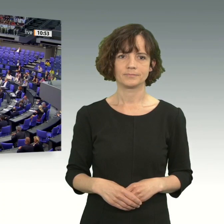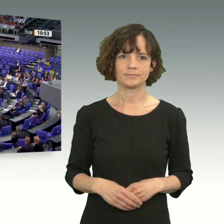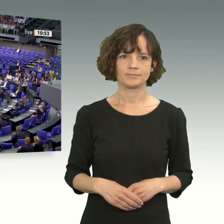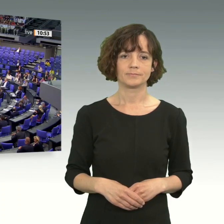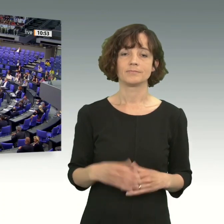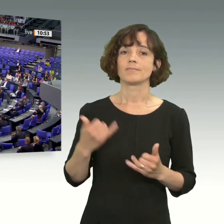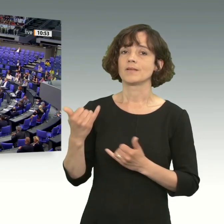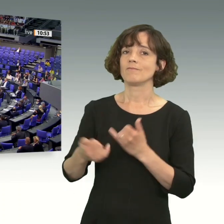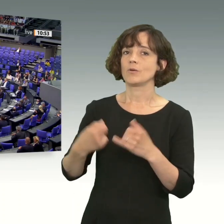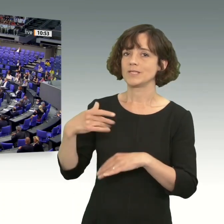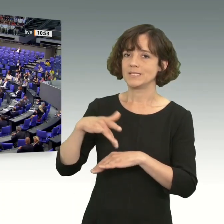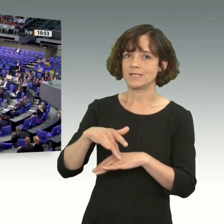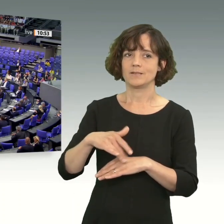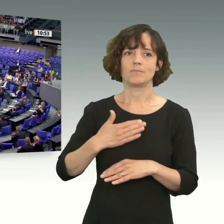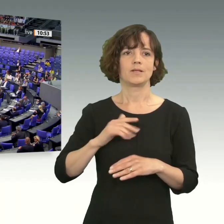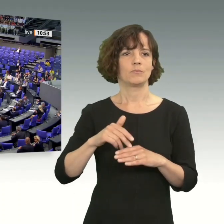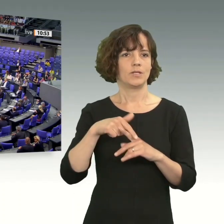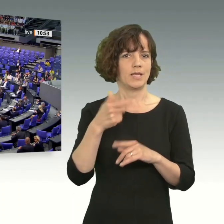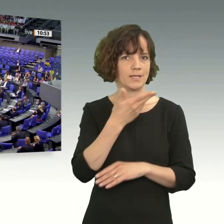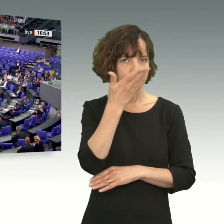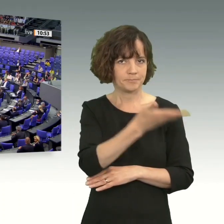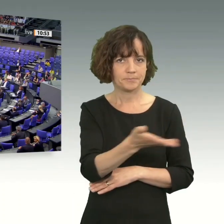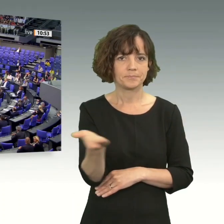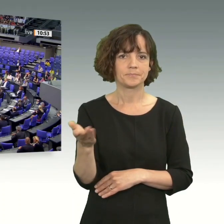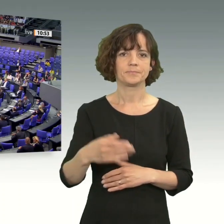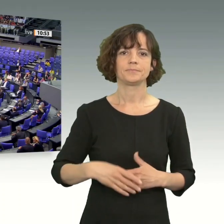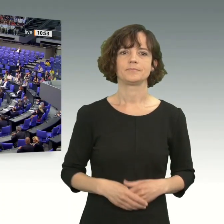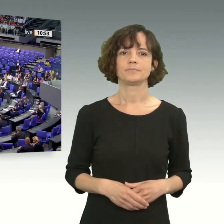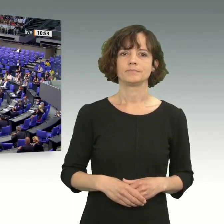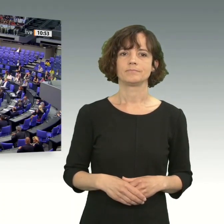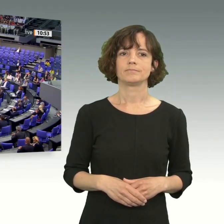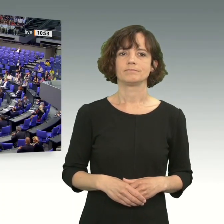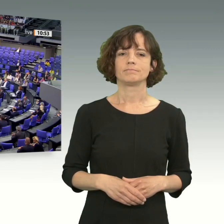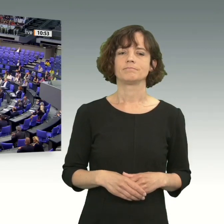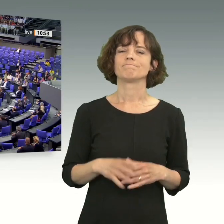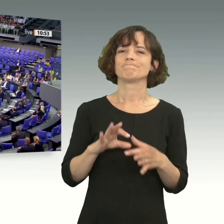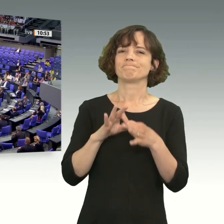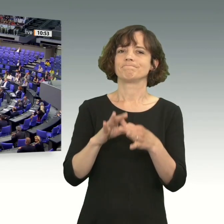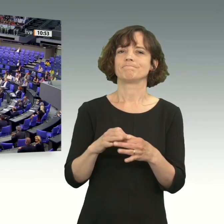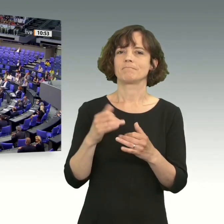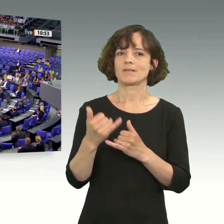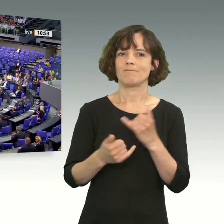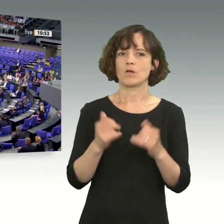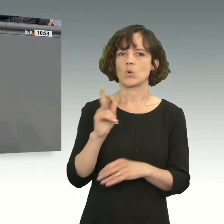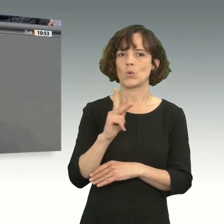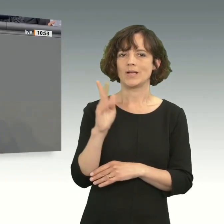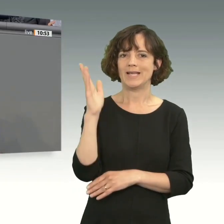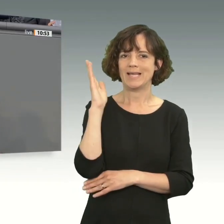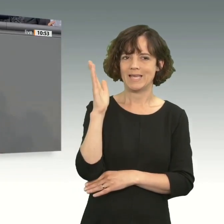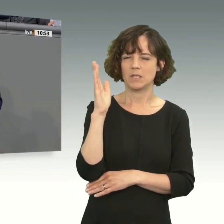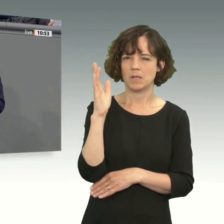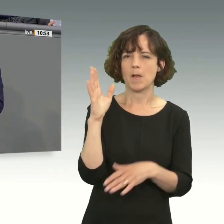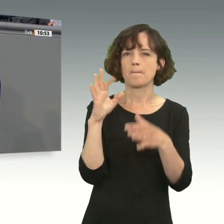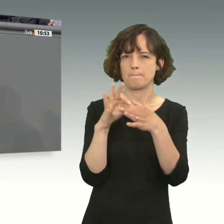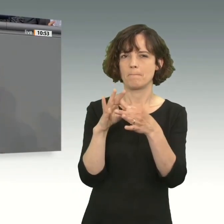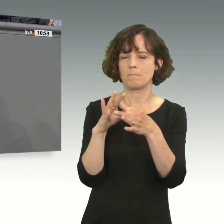Frau Präsidentin, meine Damen und Herren, zu Frau Klöckners Rede lässt sich bestimmt noch einiges sagen. Das werde ich auch gleich